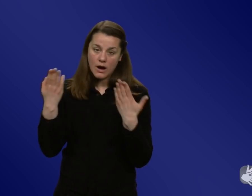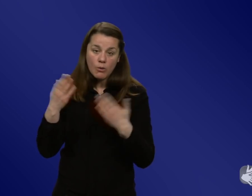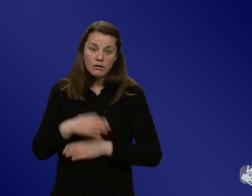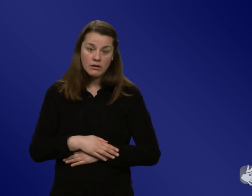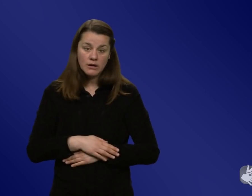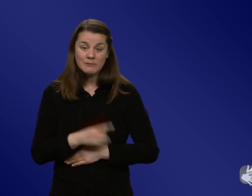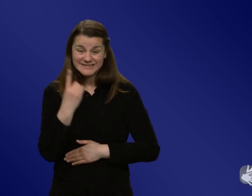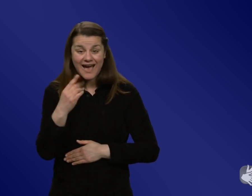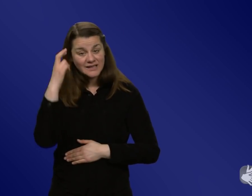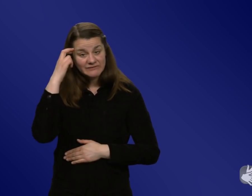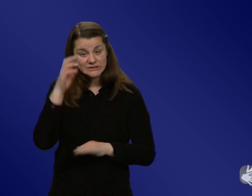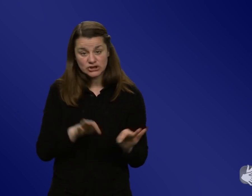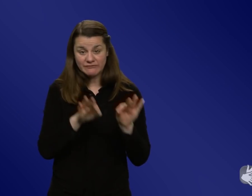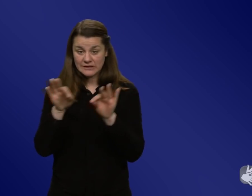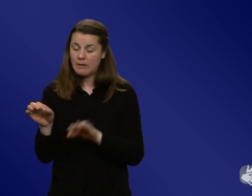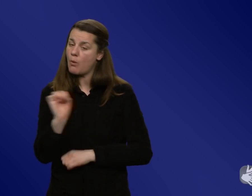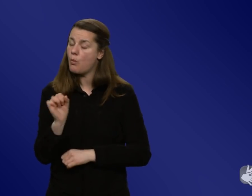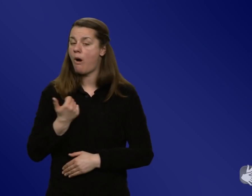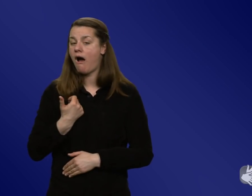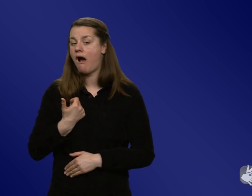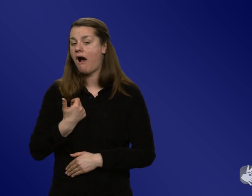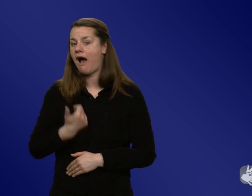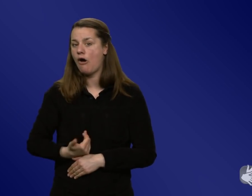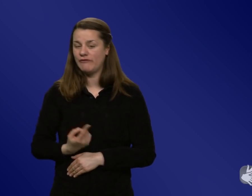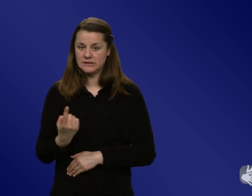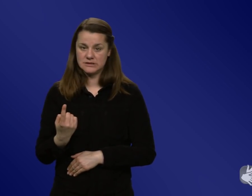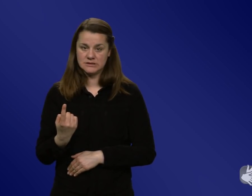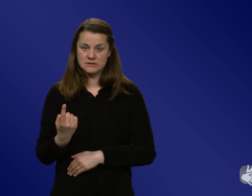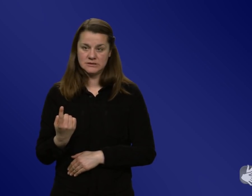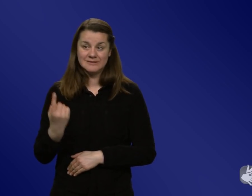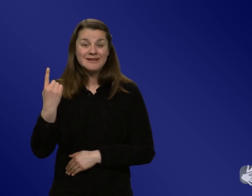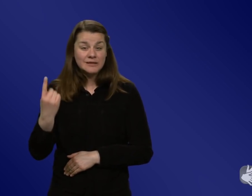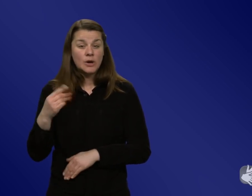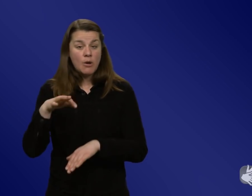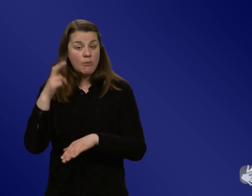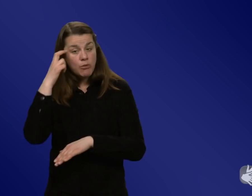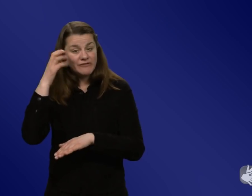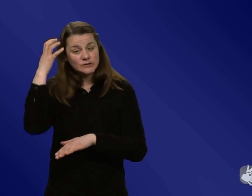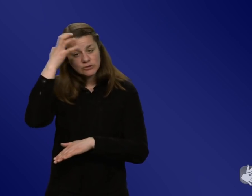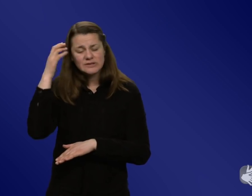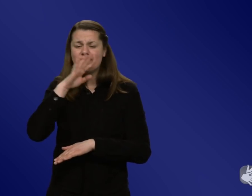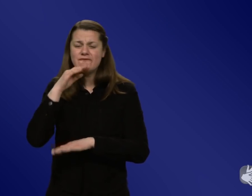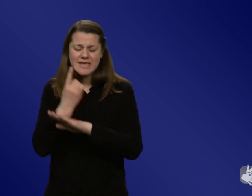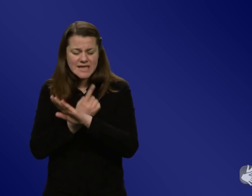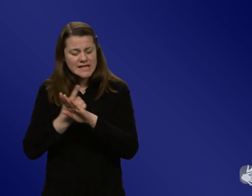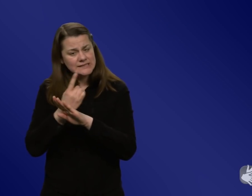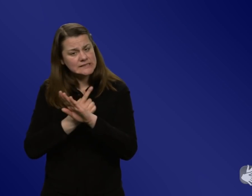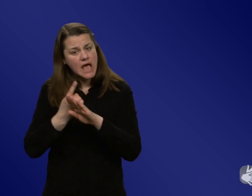besser ausgedrückt, draufguckt und sagt, Wahnsinn, wie viel Zeit er da investiert und Liebe zum Detail, weil das